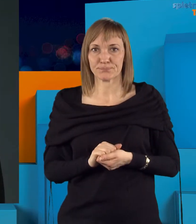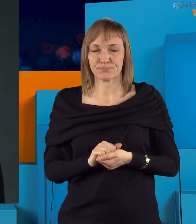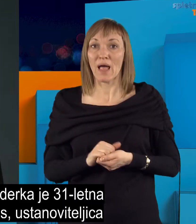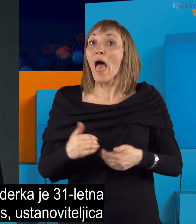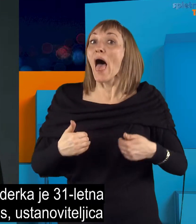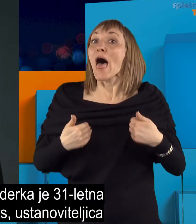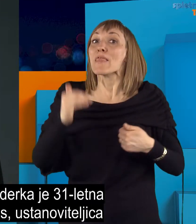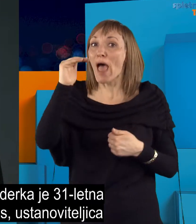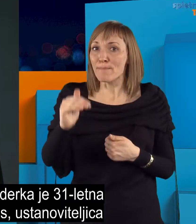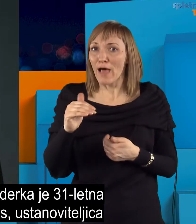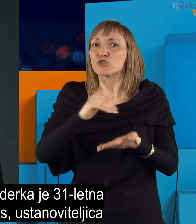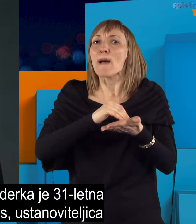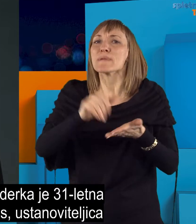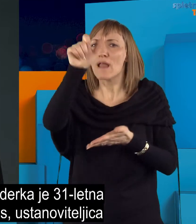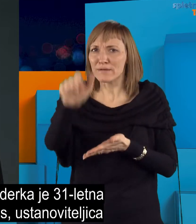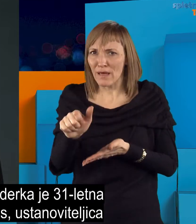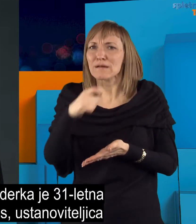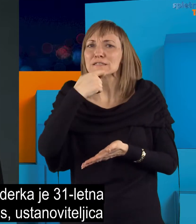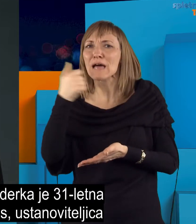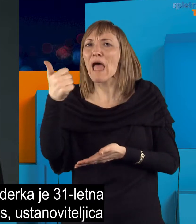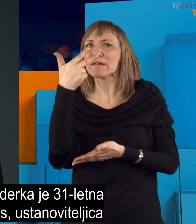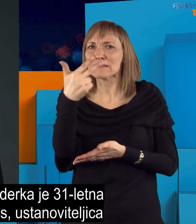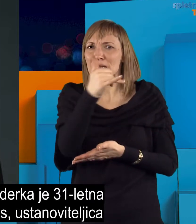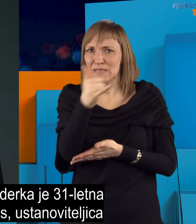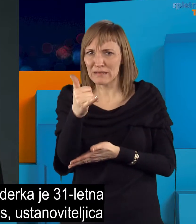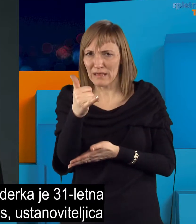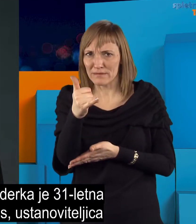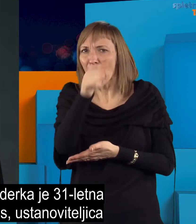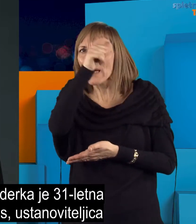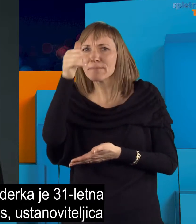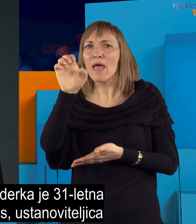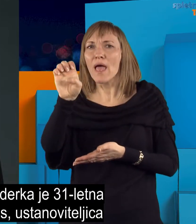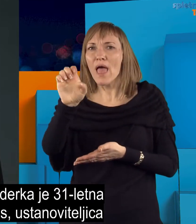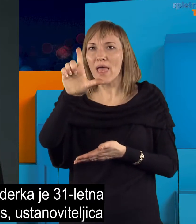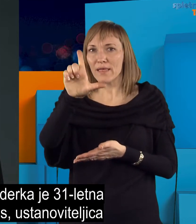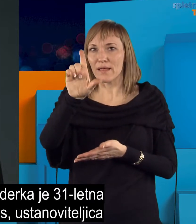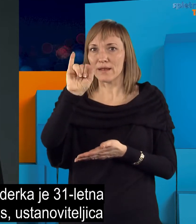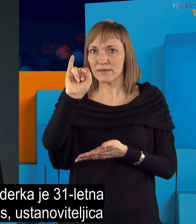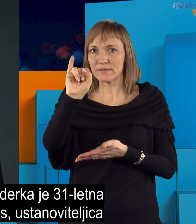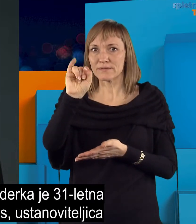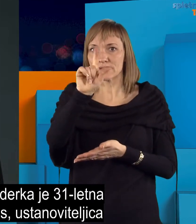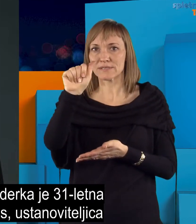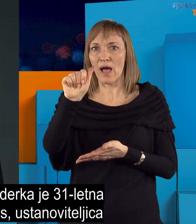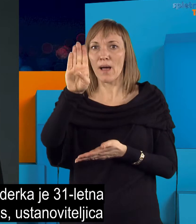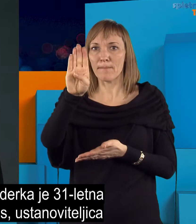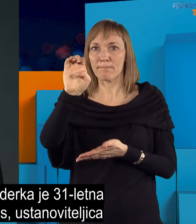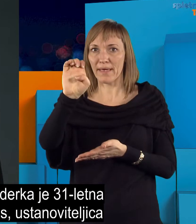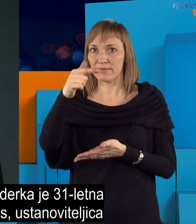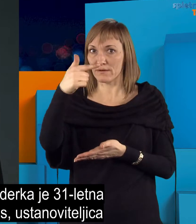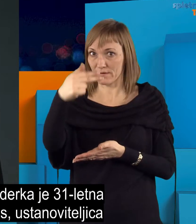Najmlajša milijarderka pa je 31-letna Elisabeth Holmes, ustanoviteljica podjetja za